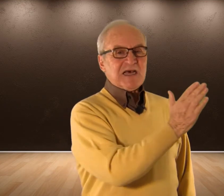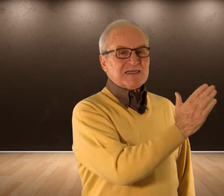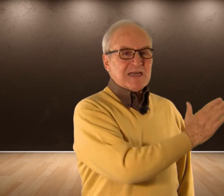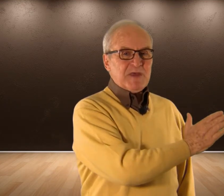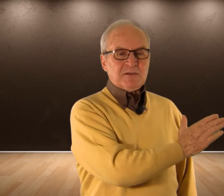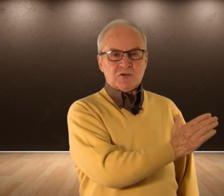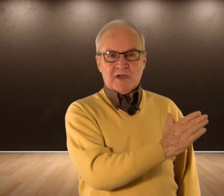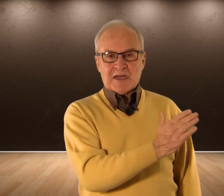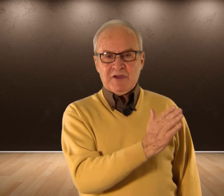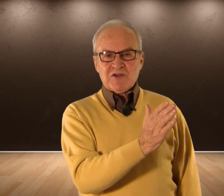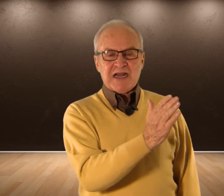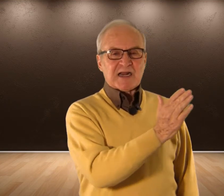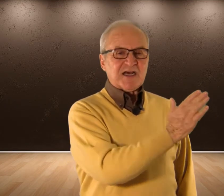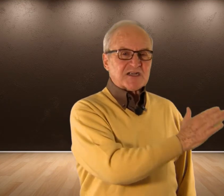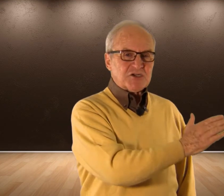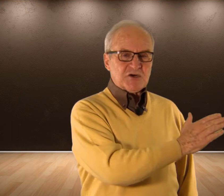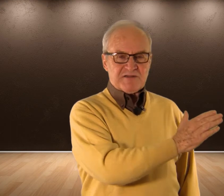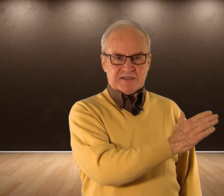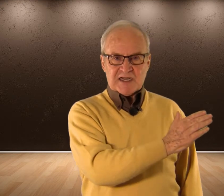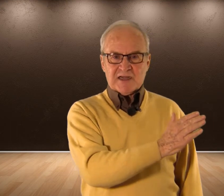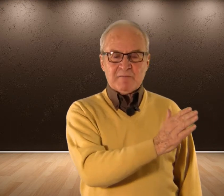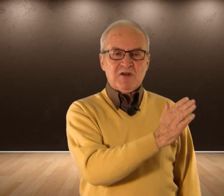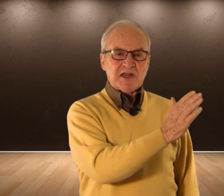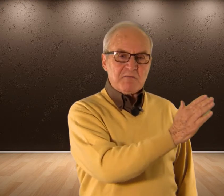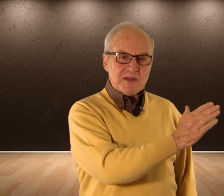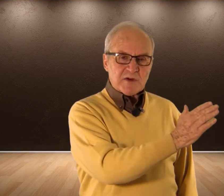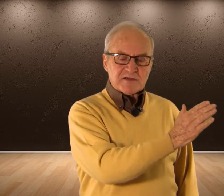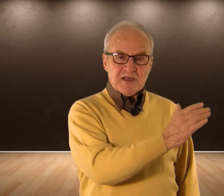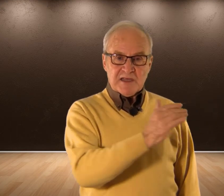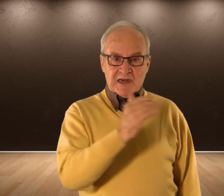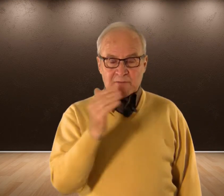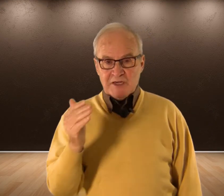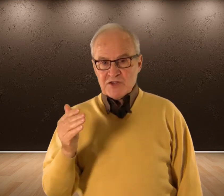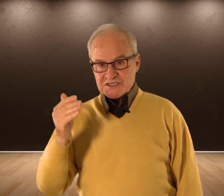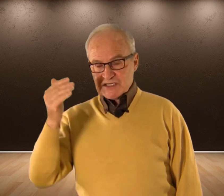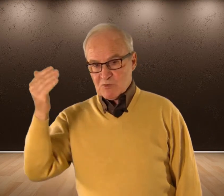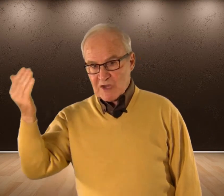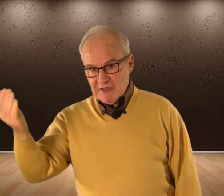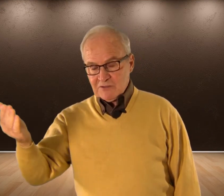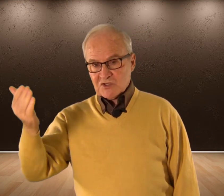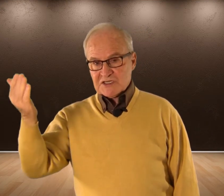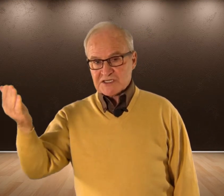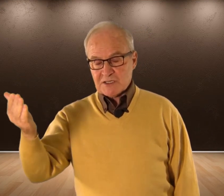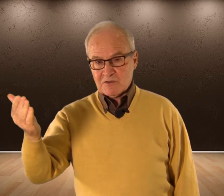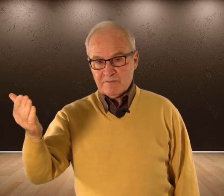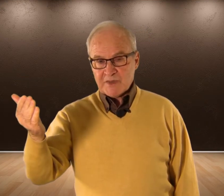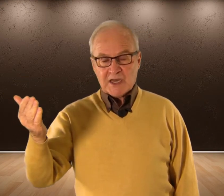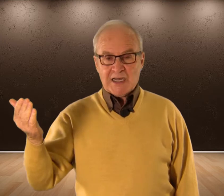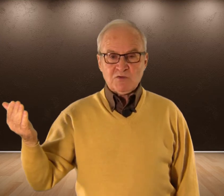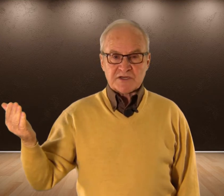aislamiento El camino De la regresión Hacia atrás El camino De la inmadurez Y el camino Del desbocamiento Del deseo Hay un